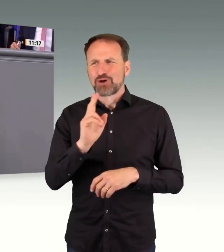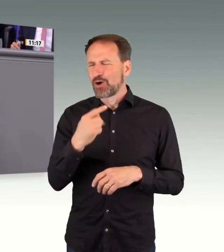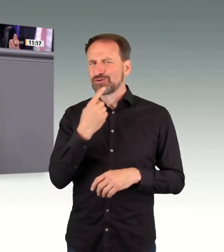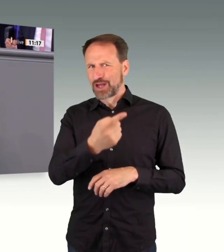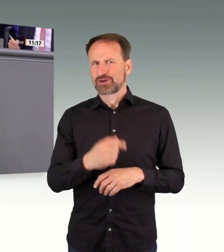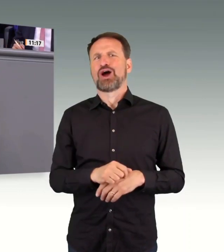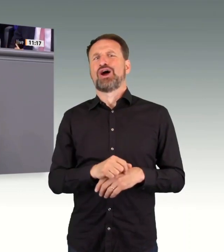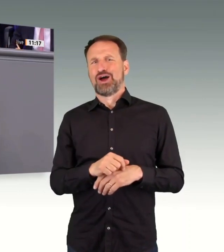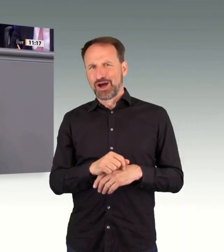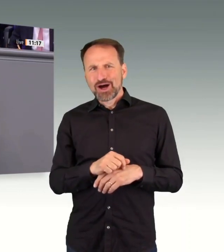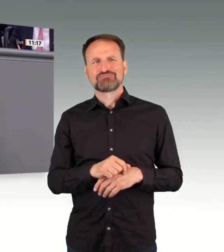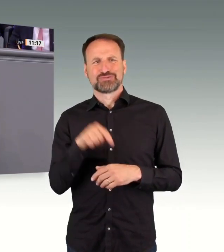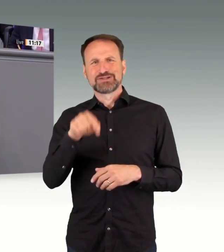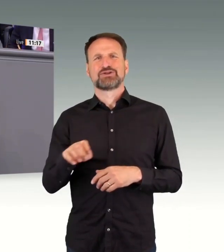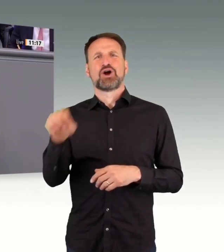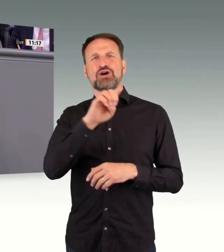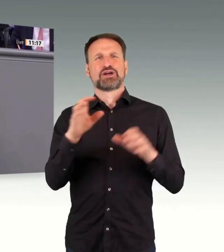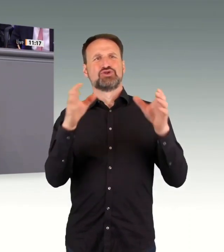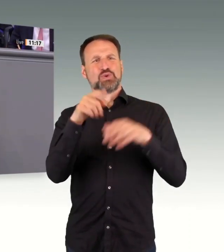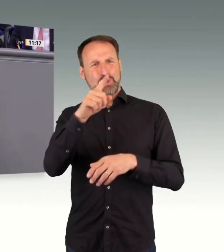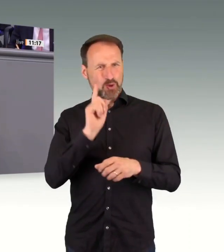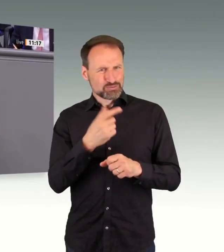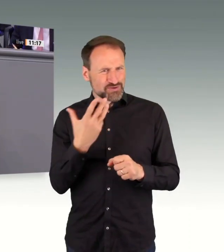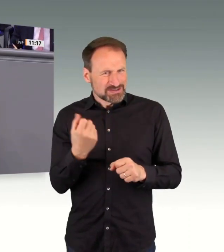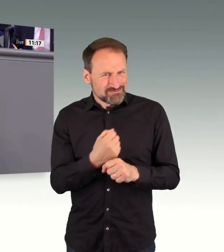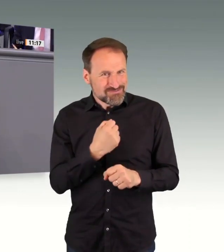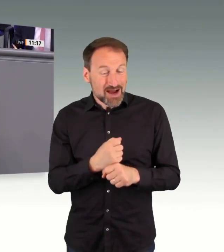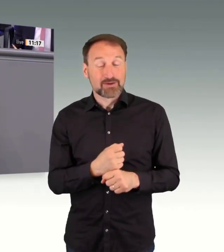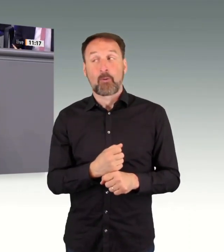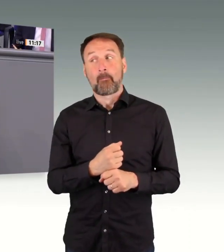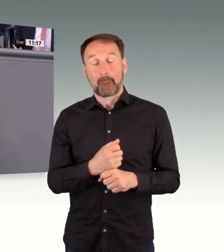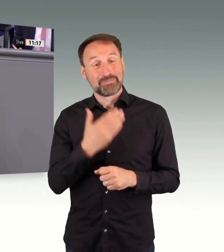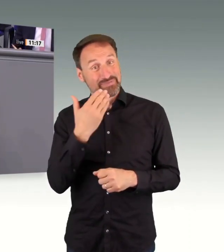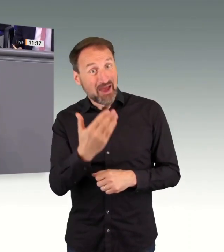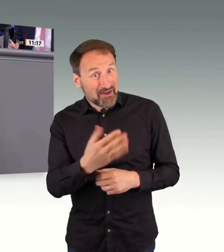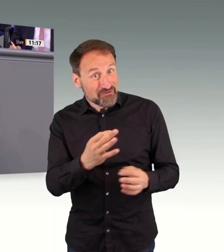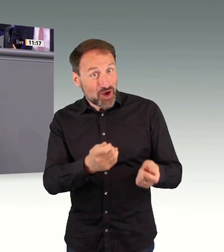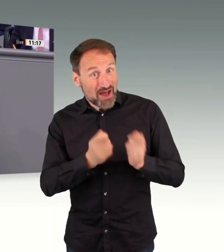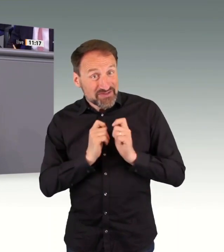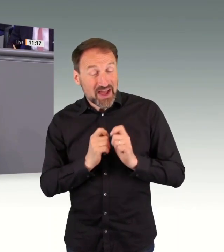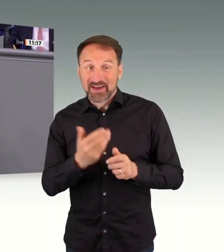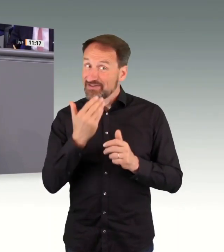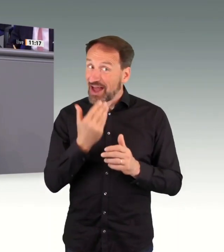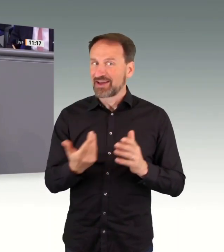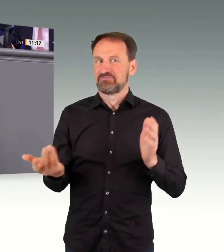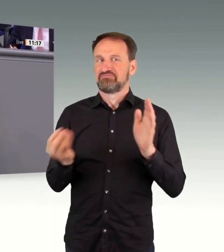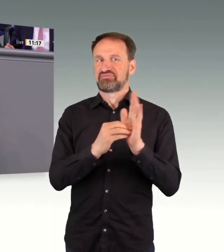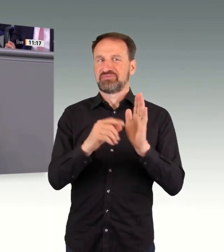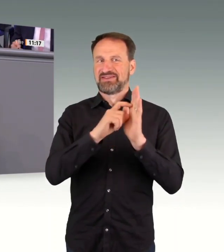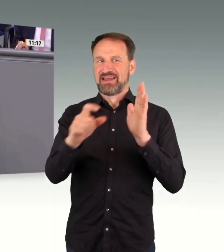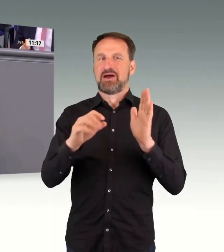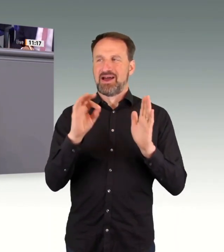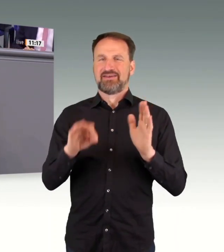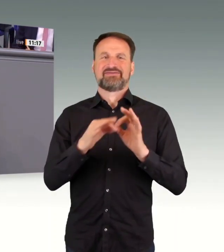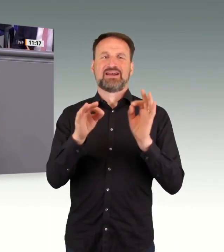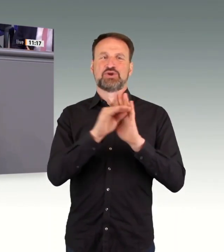Dank für den Antrag. Vielen Dank, dass wir dieses Thema auf der Tagesordnung haben. Und ich kann Ihnen versichern, Sie Ihre Beruhigung, wir sind